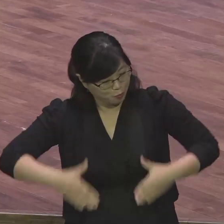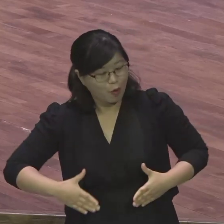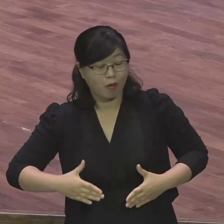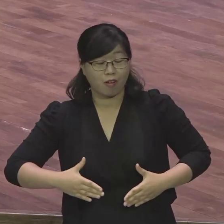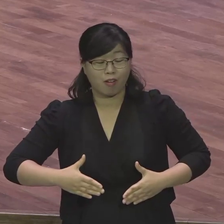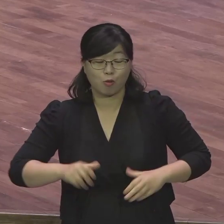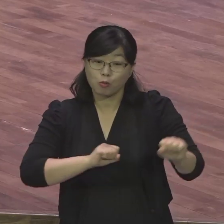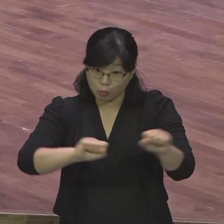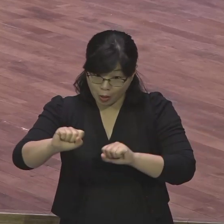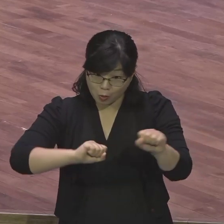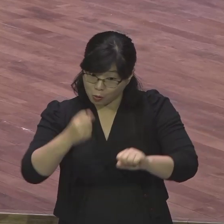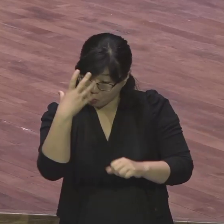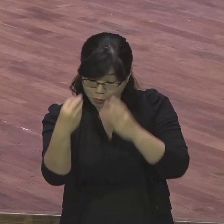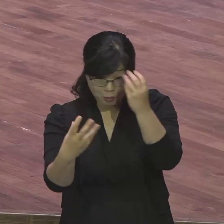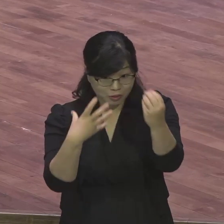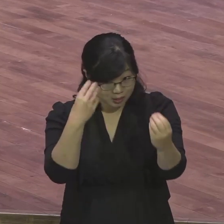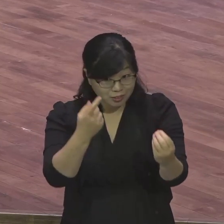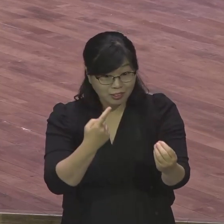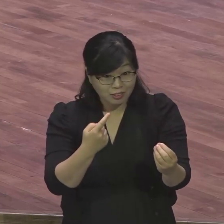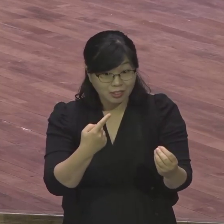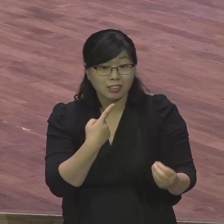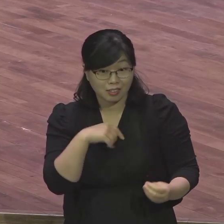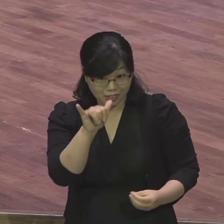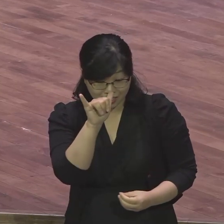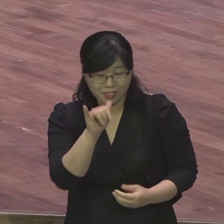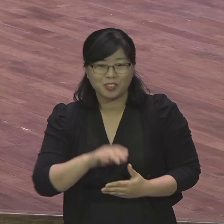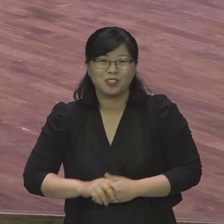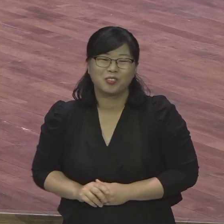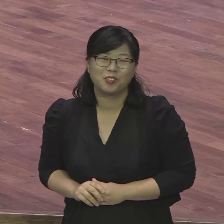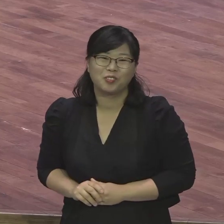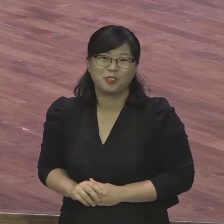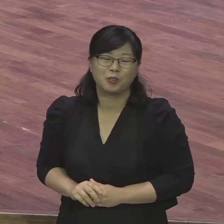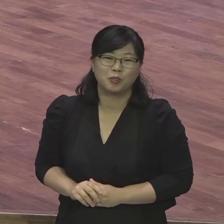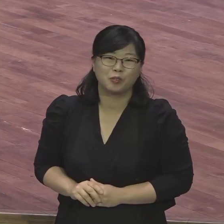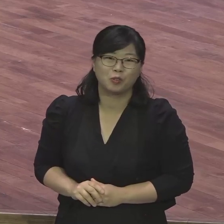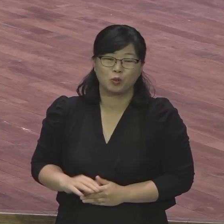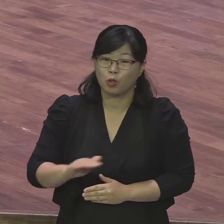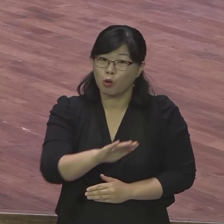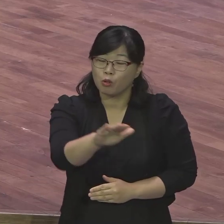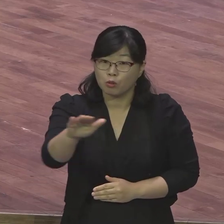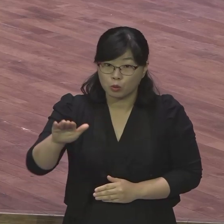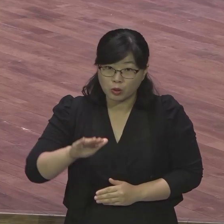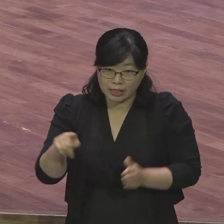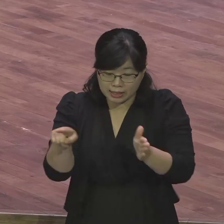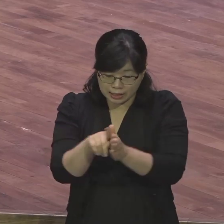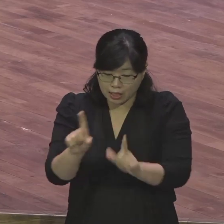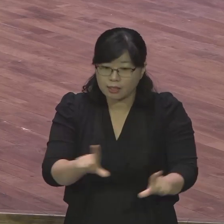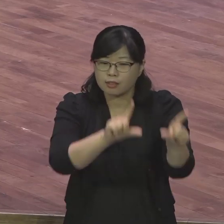여러분이 신앙생활하면 자세가 어떻게 되어야 되느냐. 영적 군사예요.